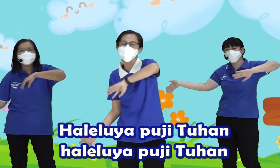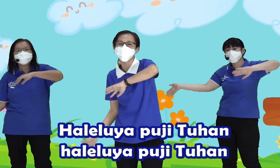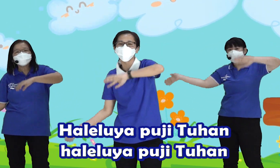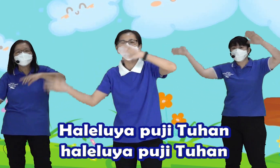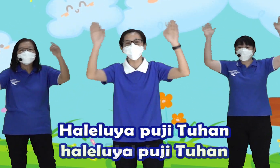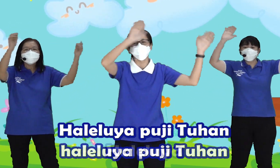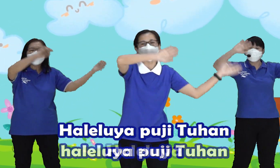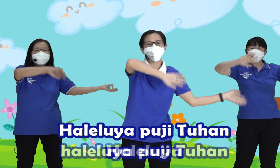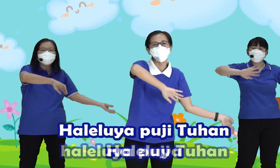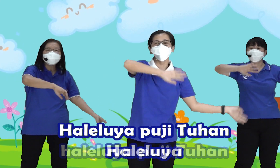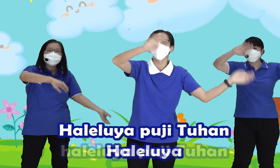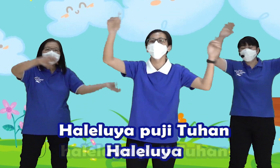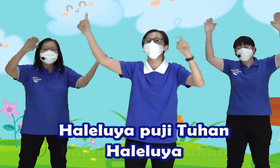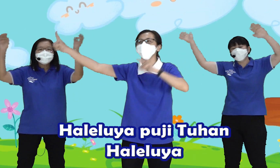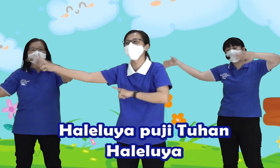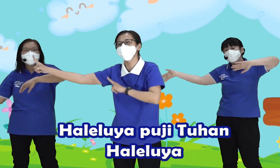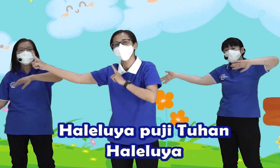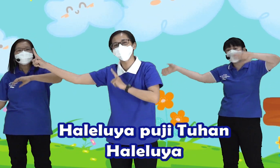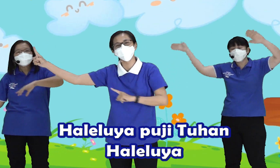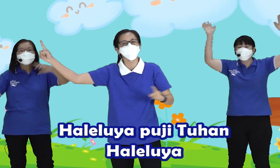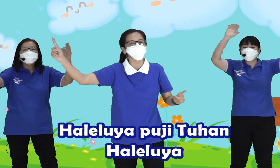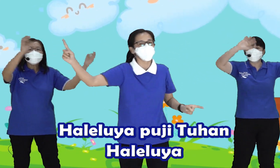Puji Tuhan Hal